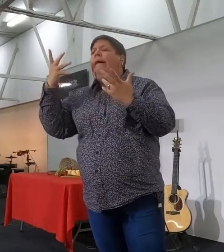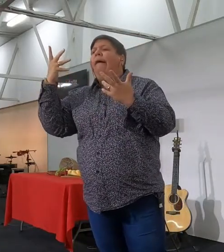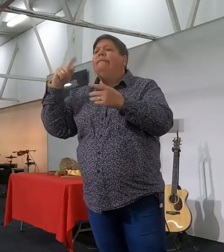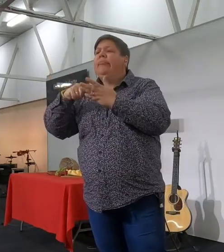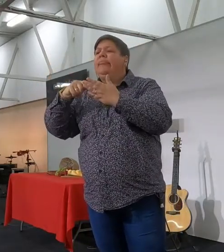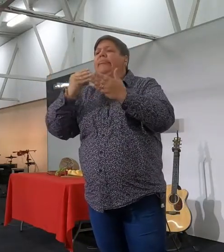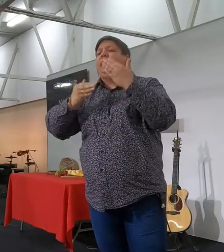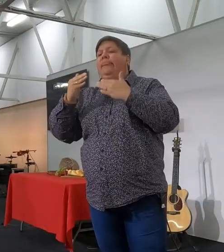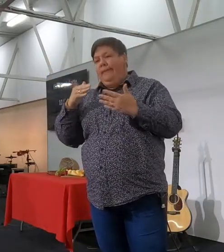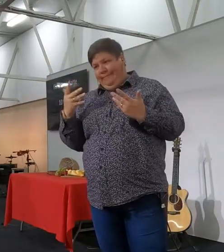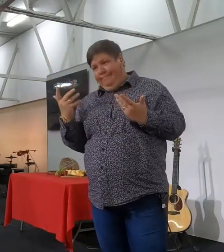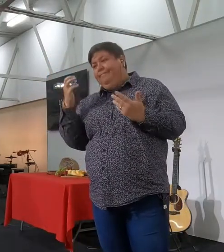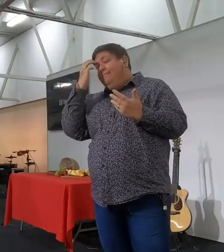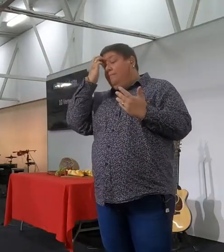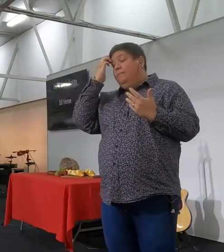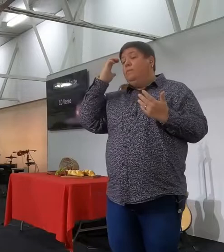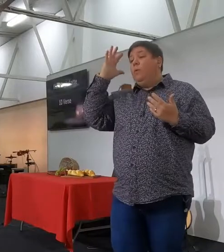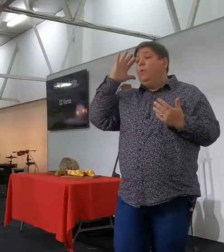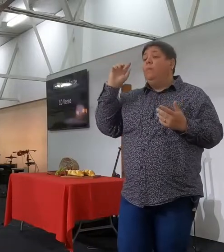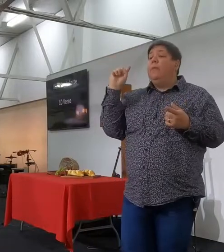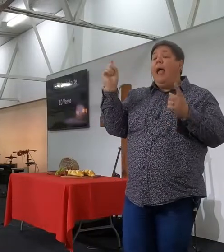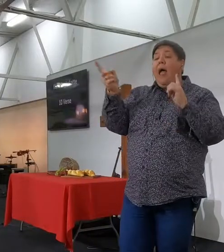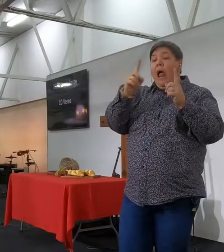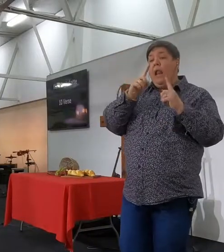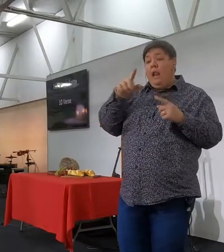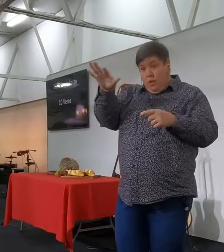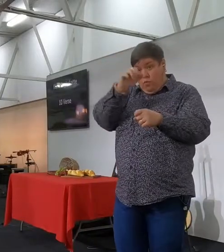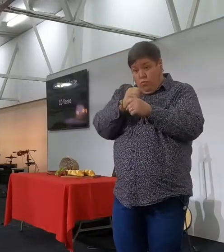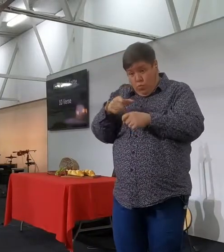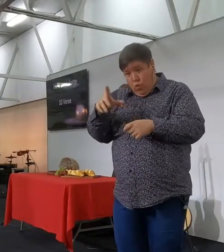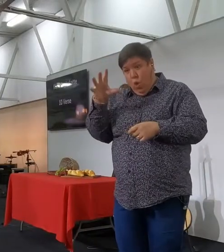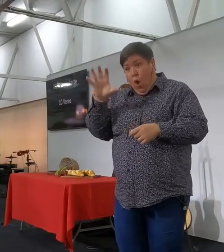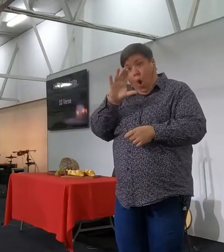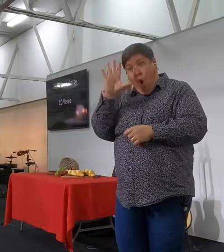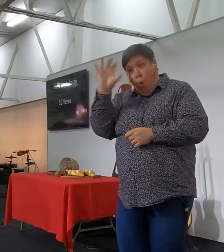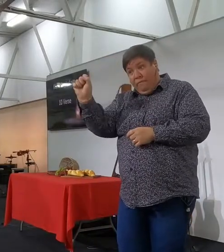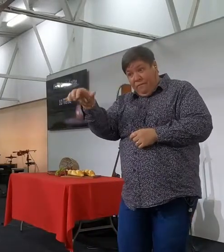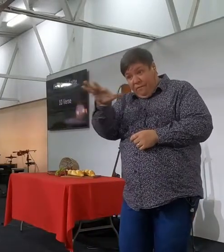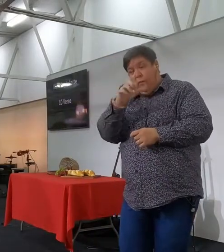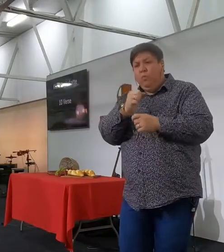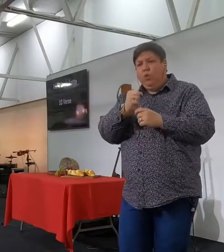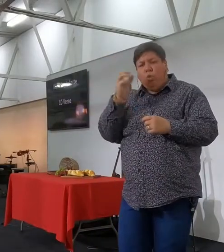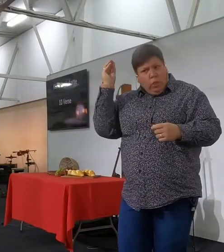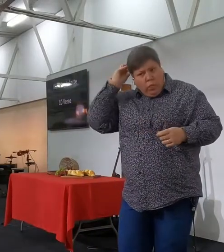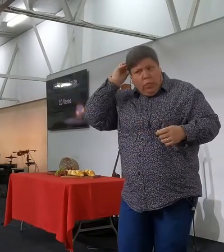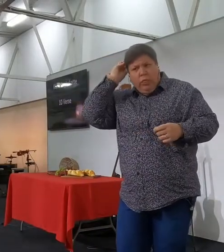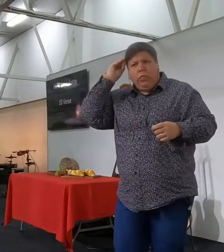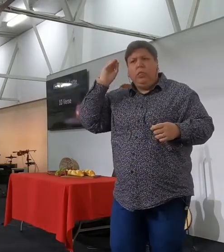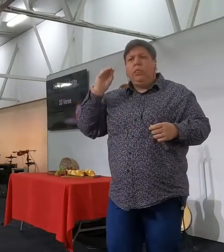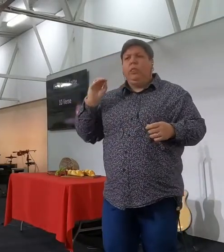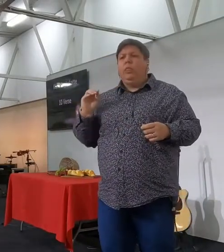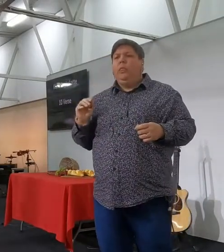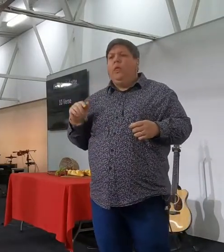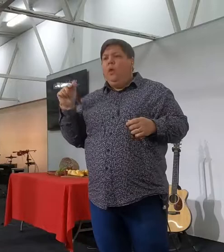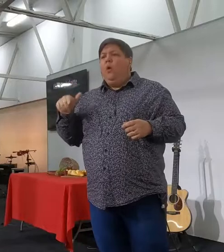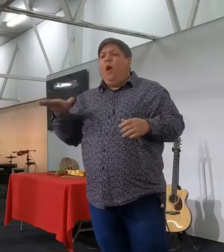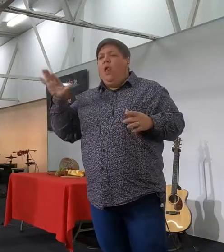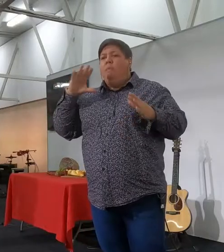gelovige behoor te memoriseer. Nou, ek weet als een paar van jylle wat nou afskakel, net so toef, en sê,